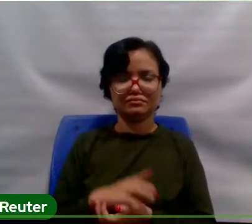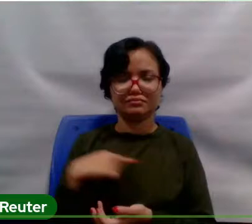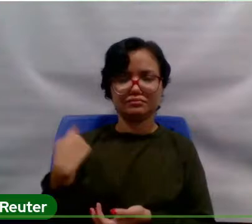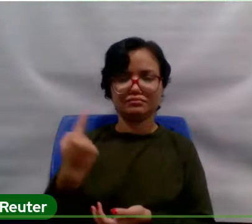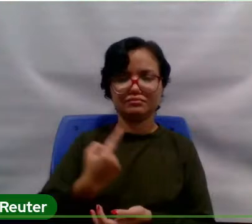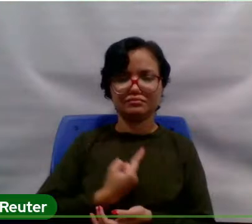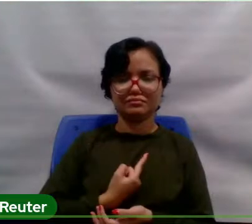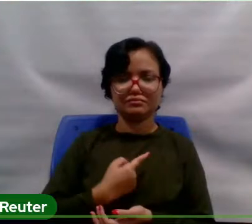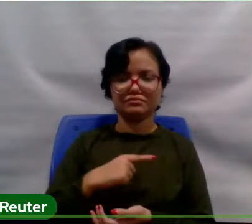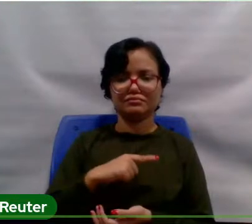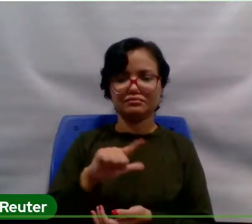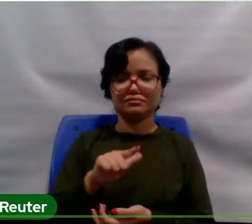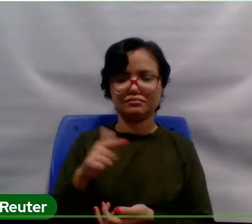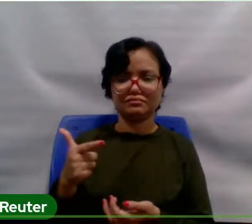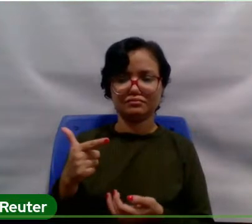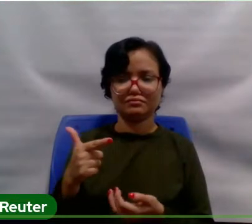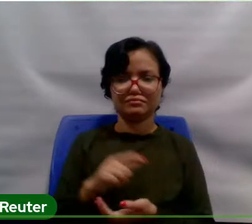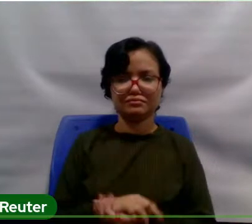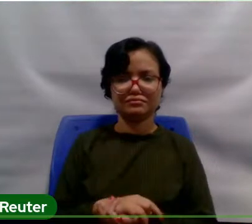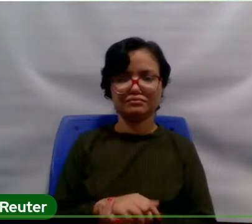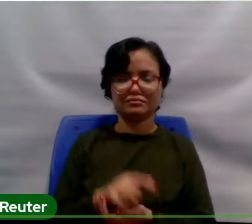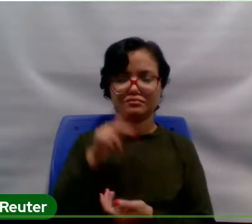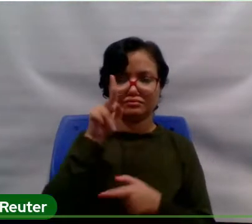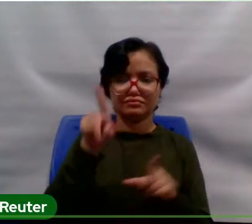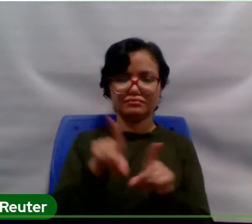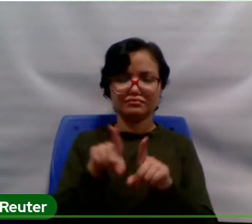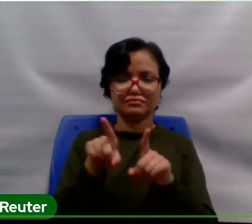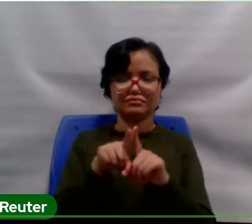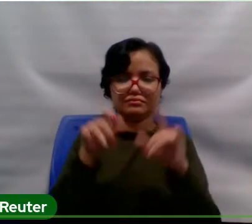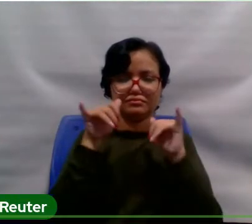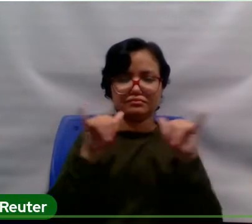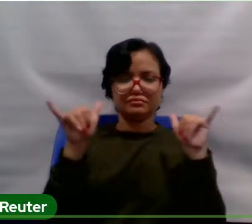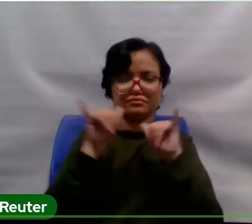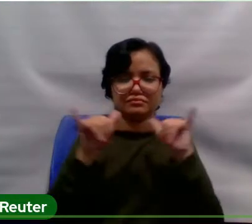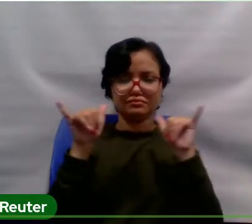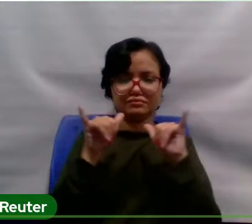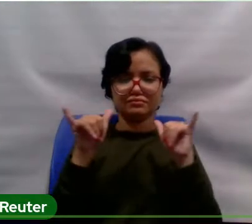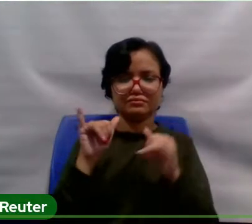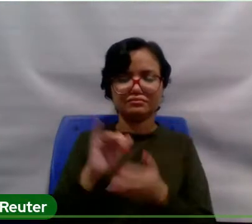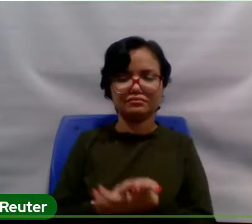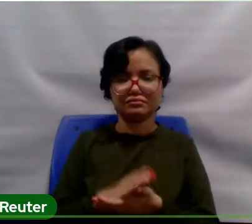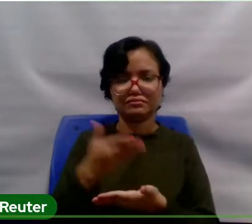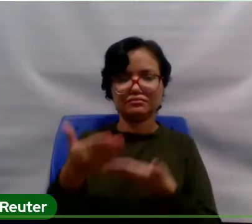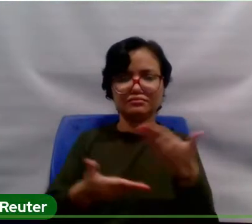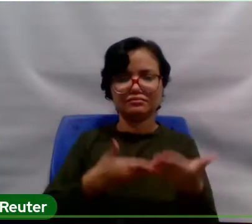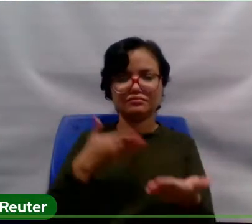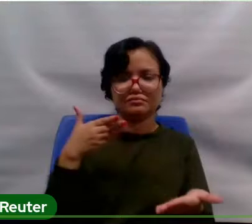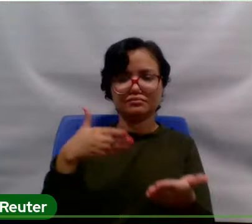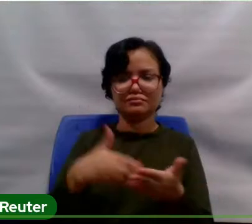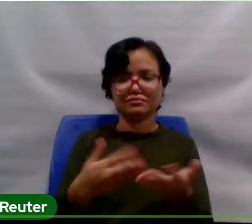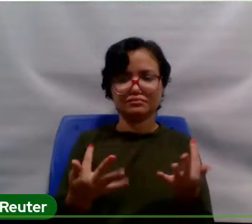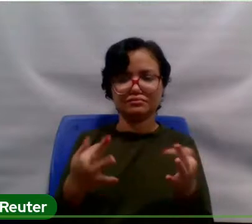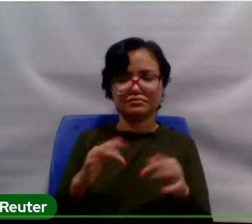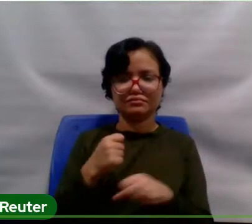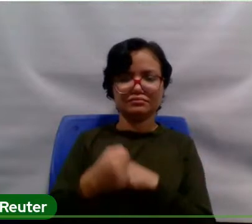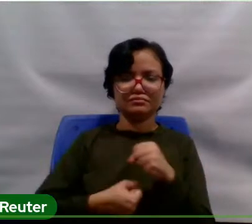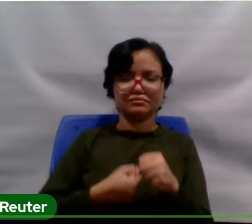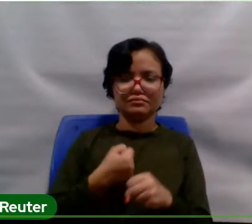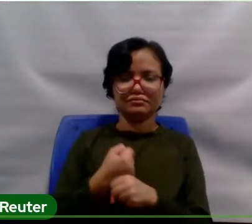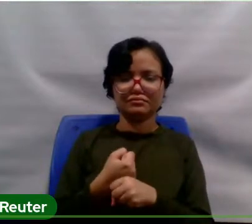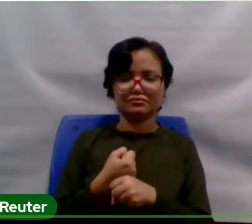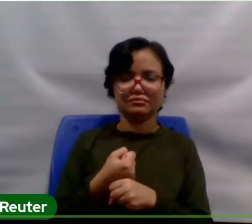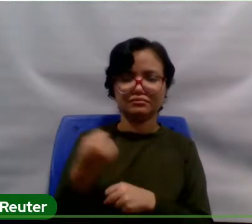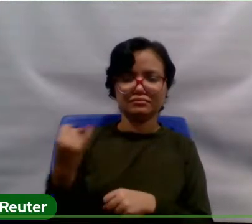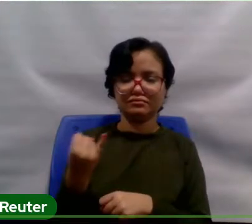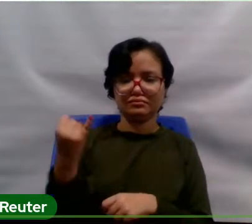ter outras conquistas também, né? A serem divulgadas e a serem compartilhadas até o final do ano. Que são importantes